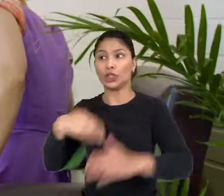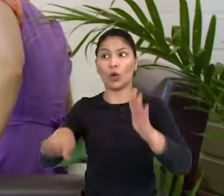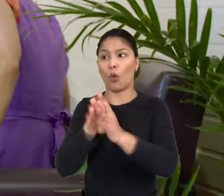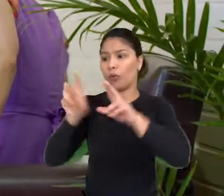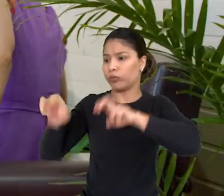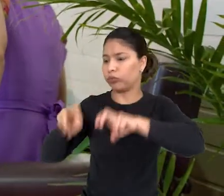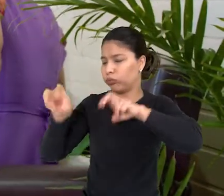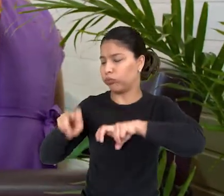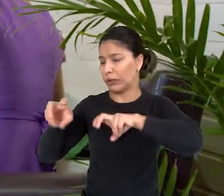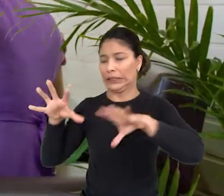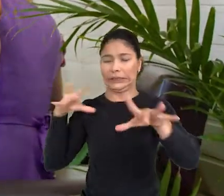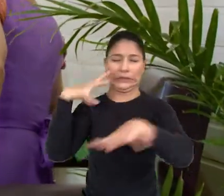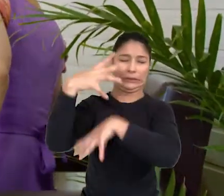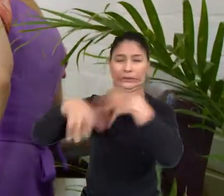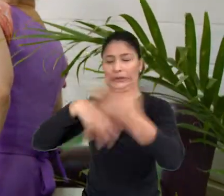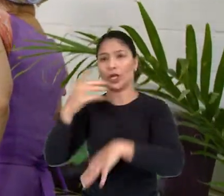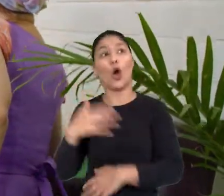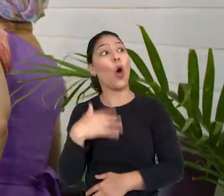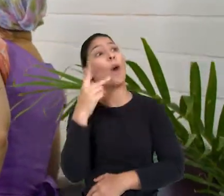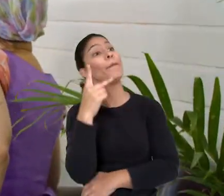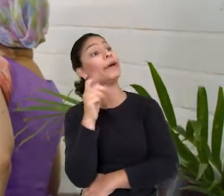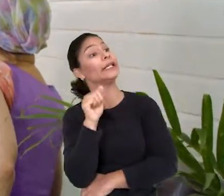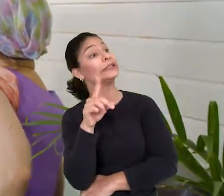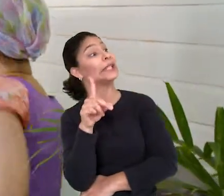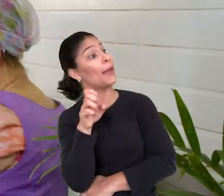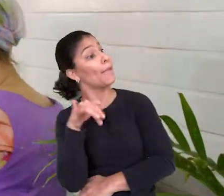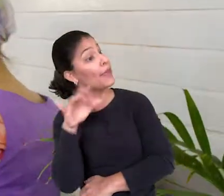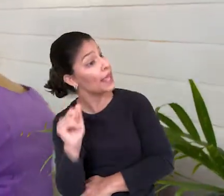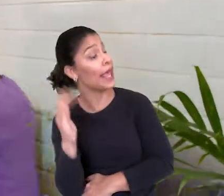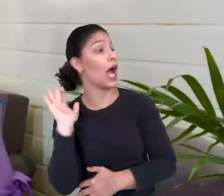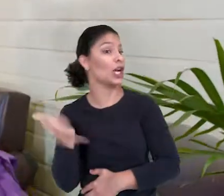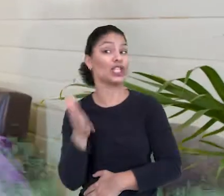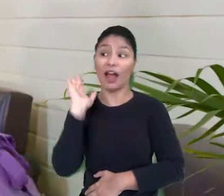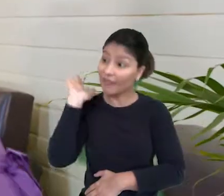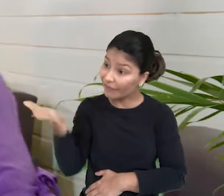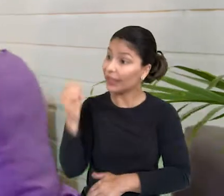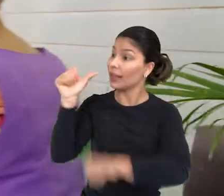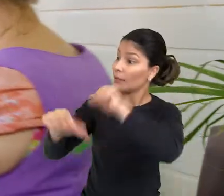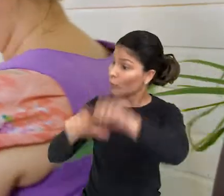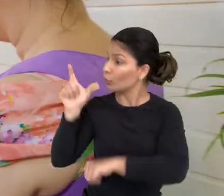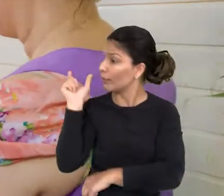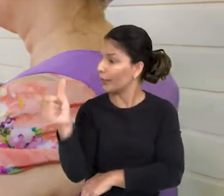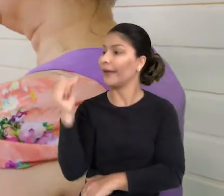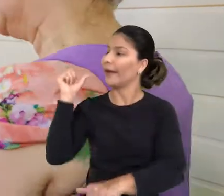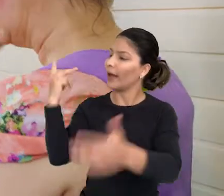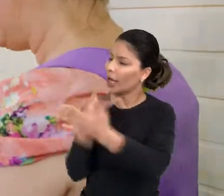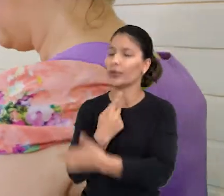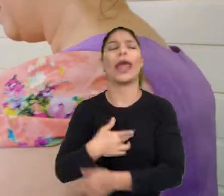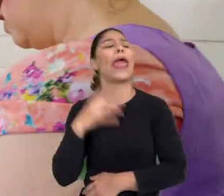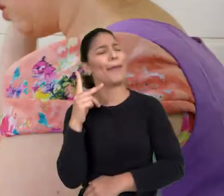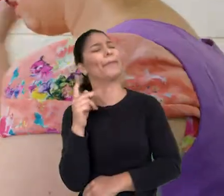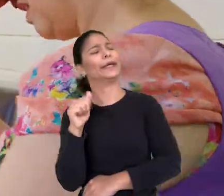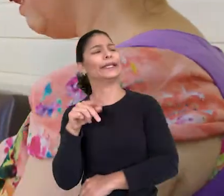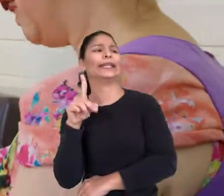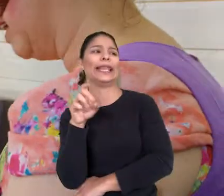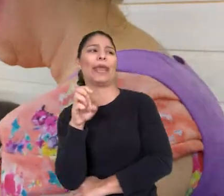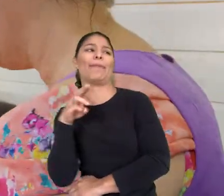sítio. É pandemia, Fiorella, pandemia. Quantas vezes eu vou ter que te dizer isso? É pandemia, tá? Isso que eu tava falando, da